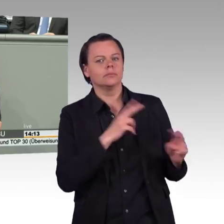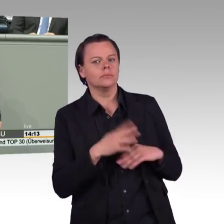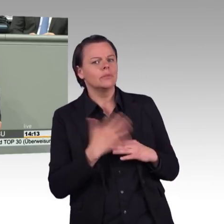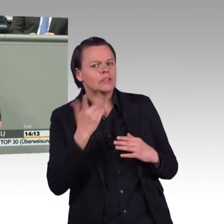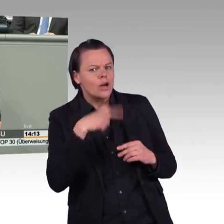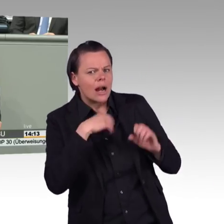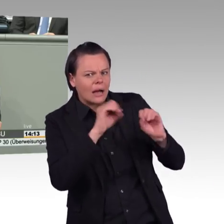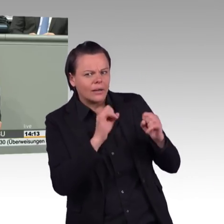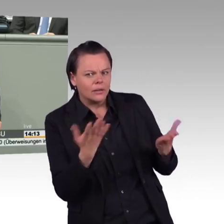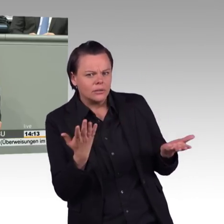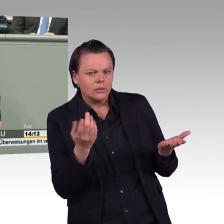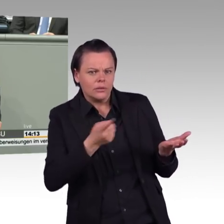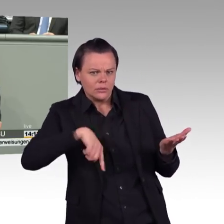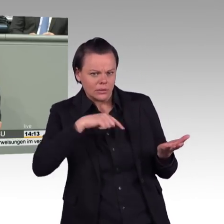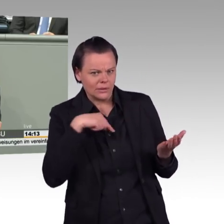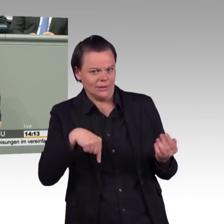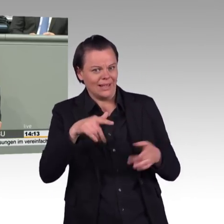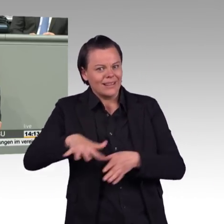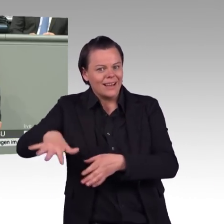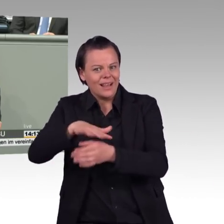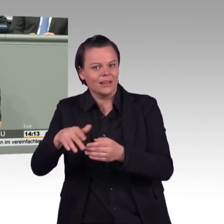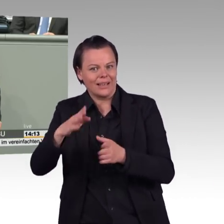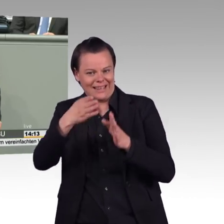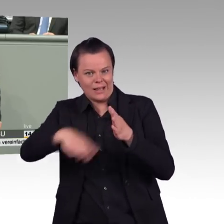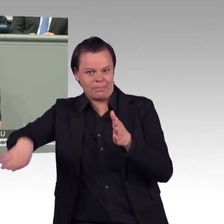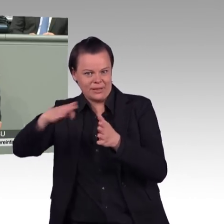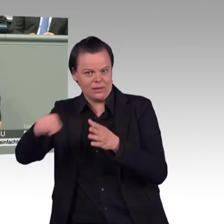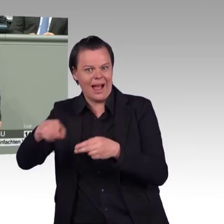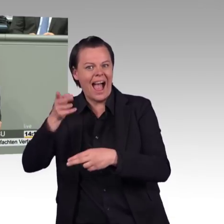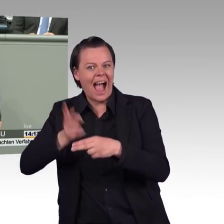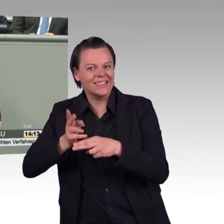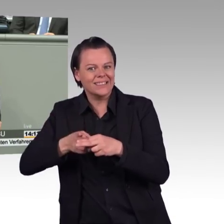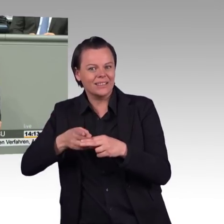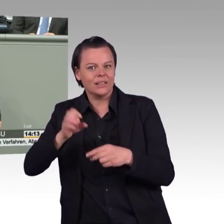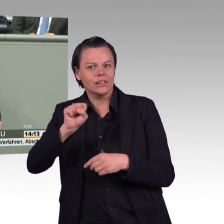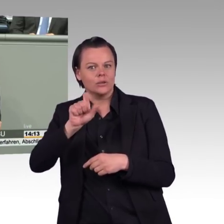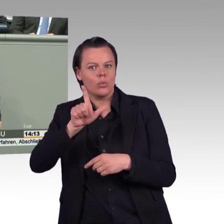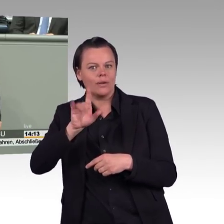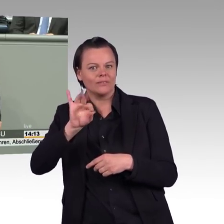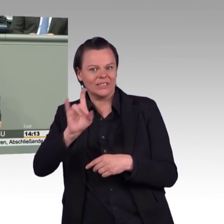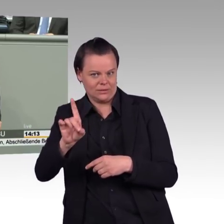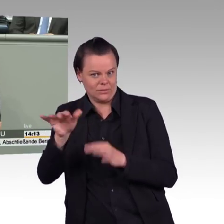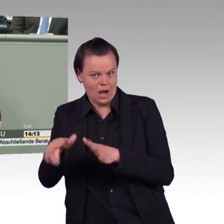Wasser in Kontakt kommt, dass sich das Eisenpyrid über mehrere Schritte umwandelt in Eisensulfat und